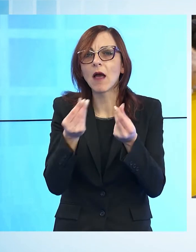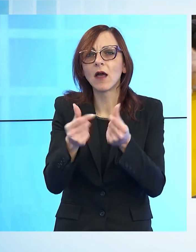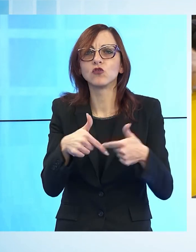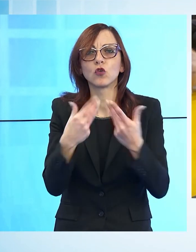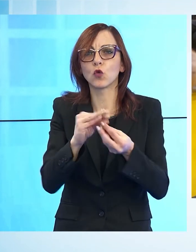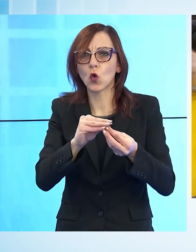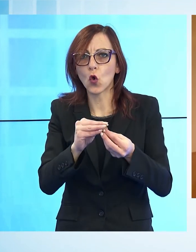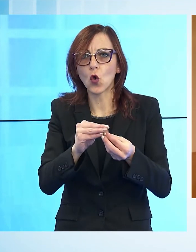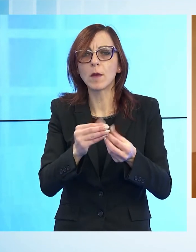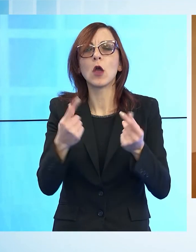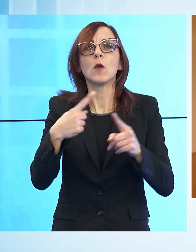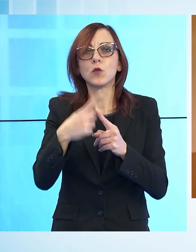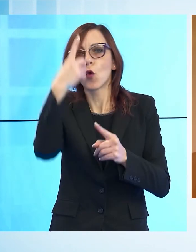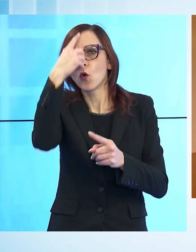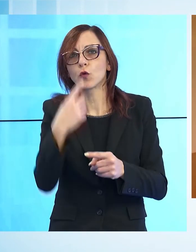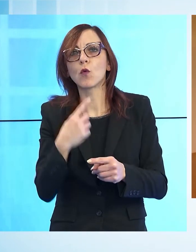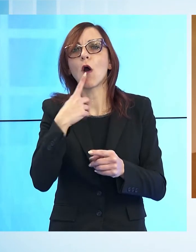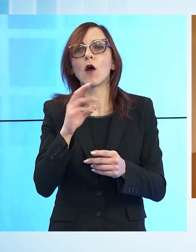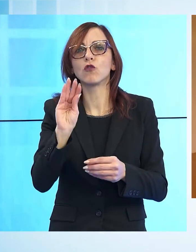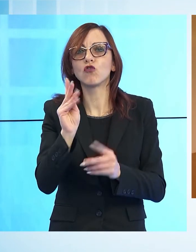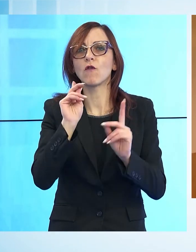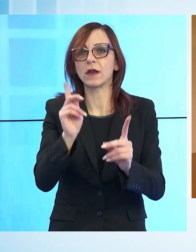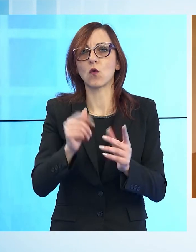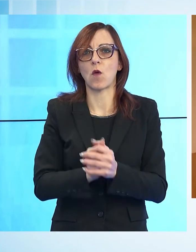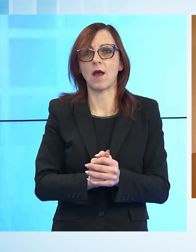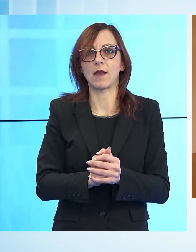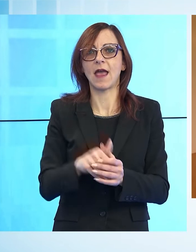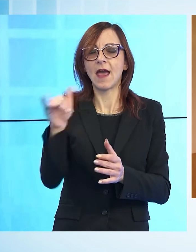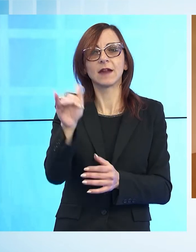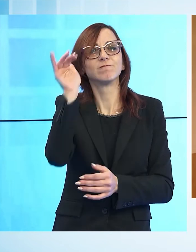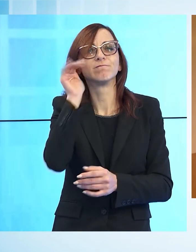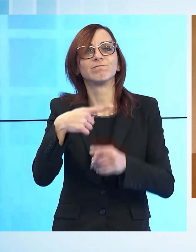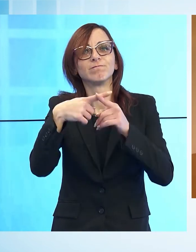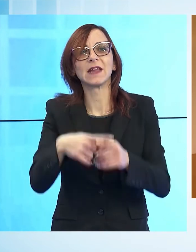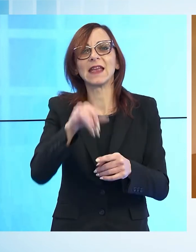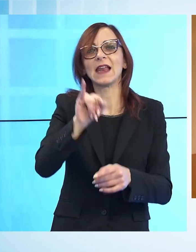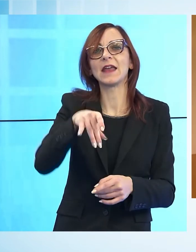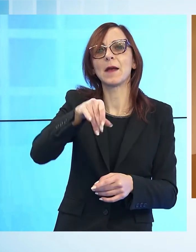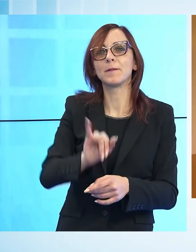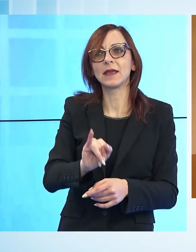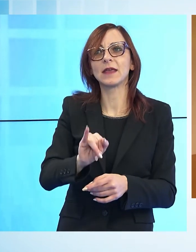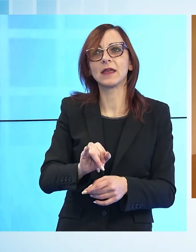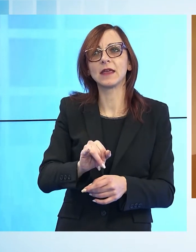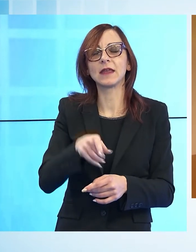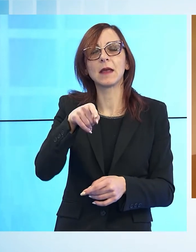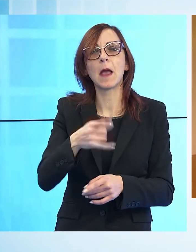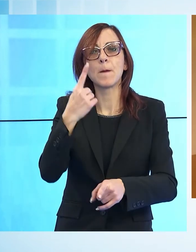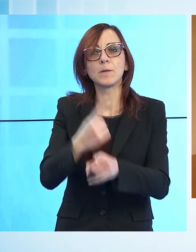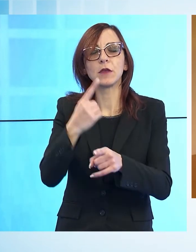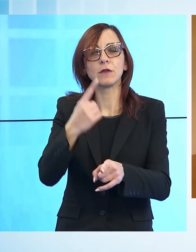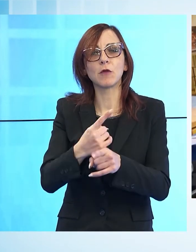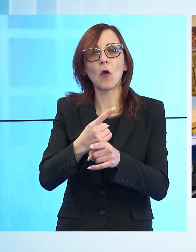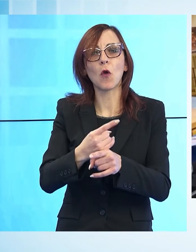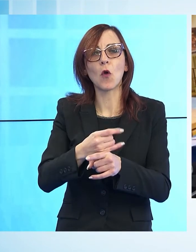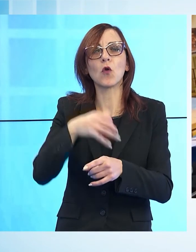opera importantissima. I ragazzi hanno potuto ascoltare anche la testimonianza di Ilaria Pini, che periodicamente necessita delle infusioni di